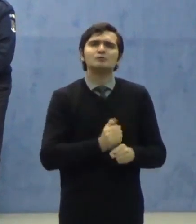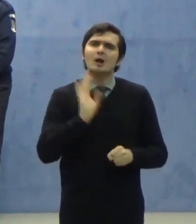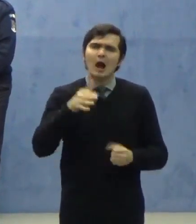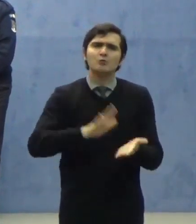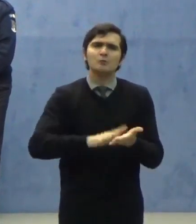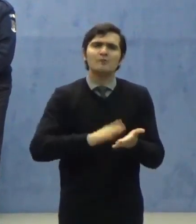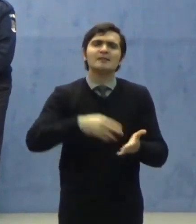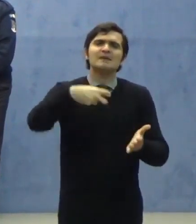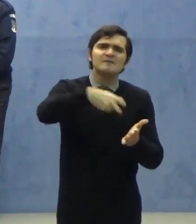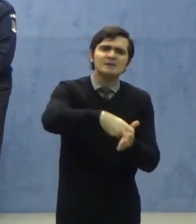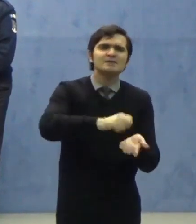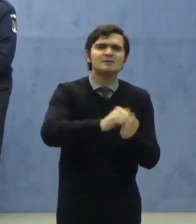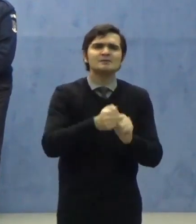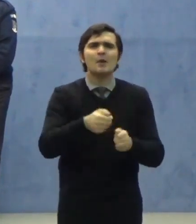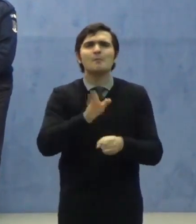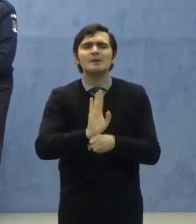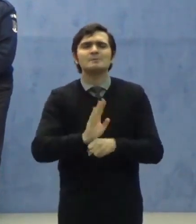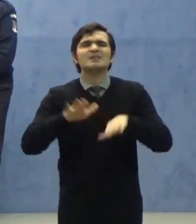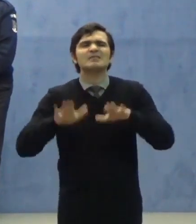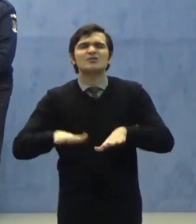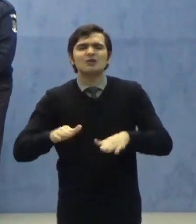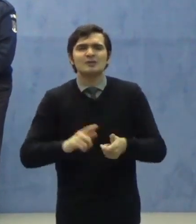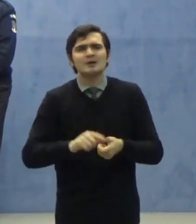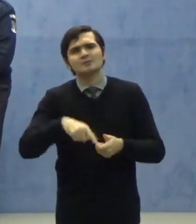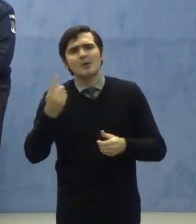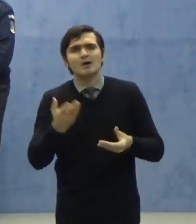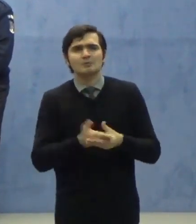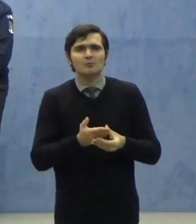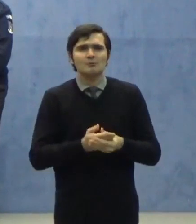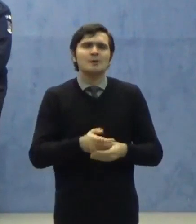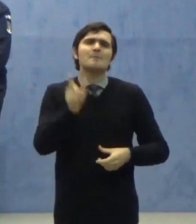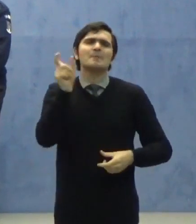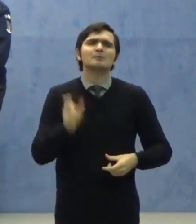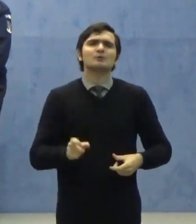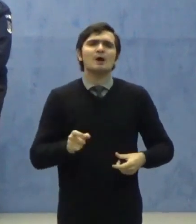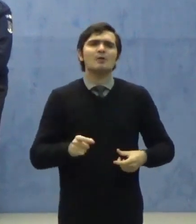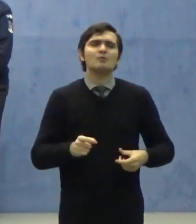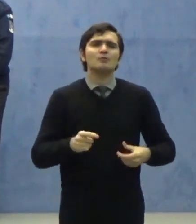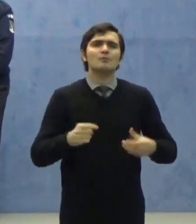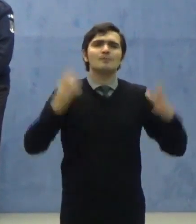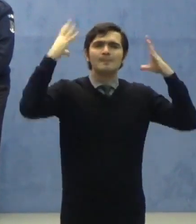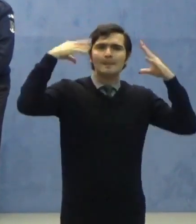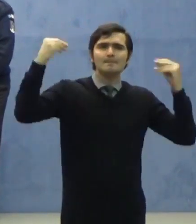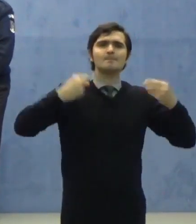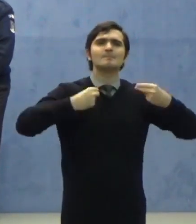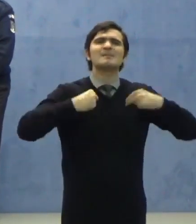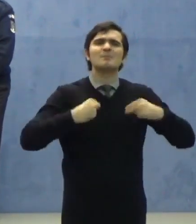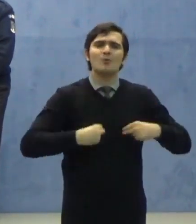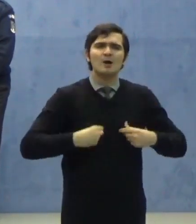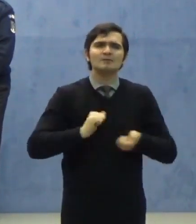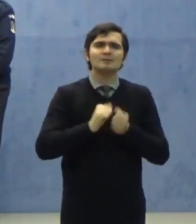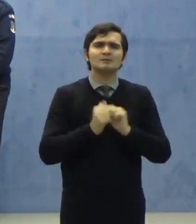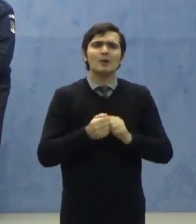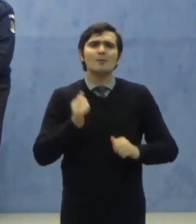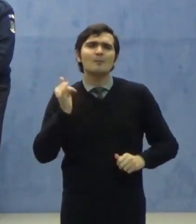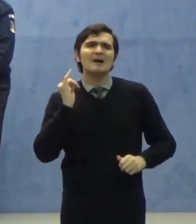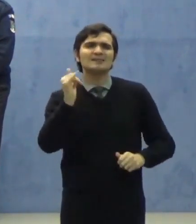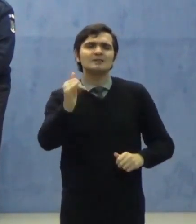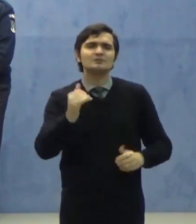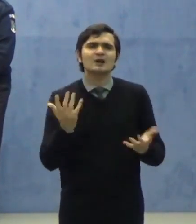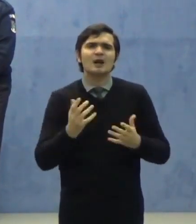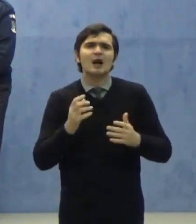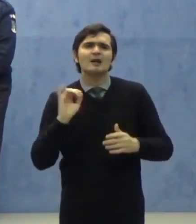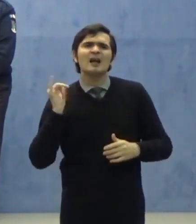ședere sau un alt document echivalent. Personalul diplomatic, pasageri în tranzit, pasageri care